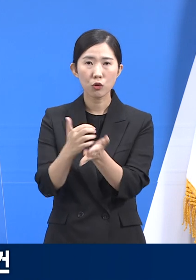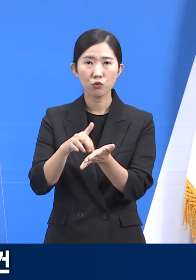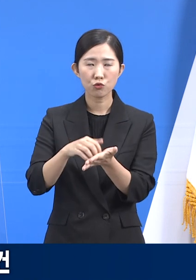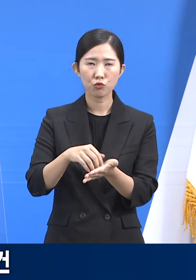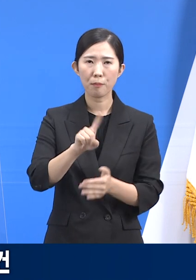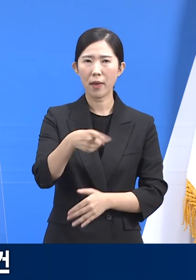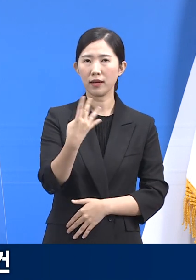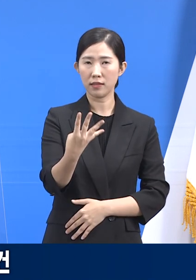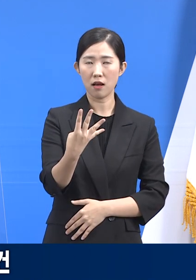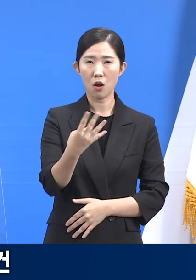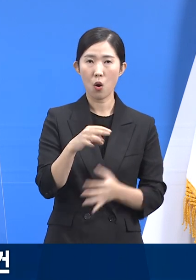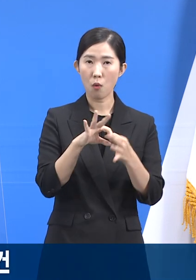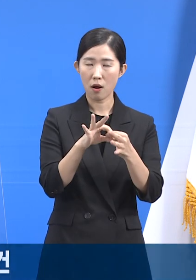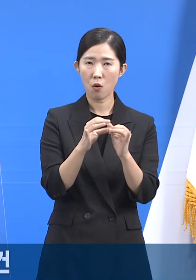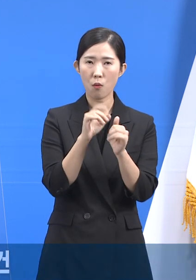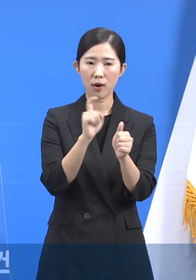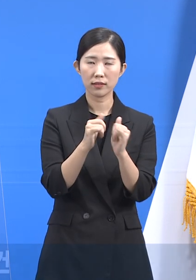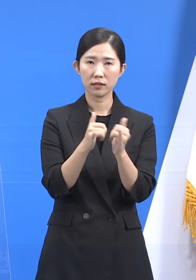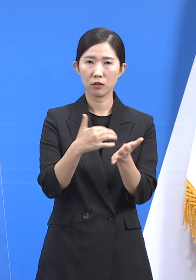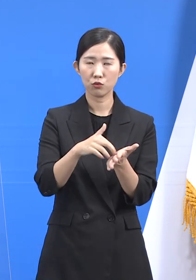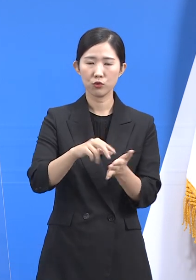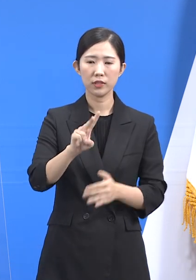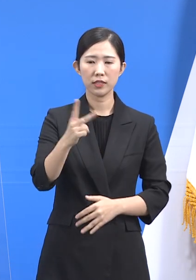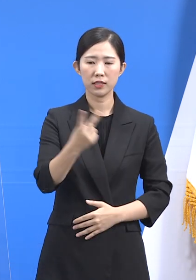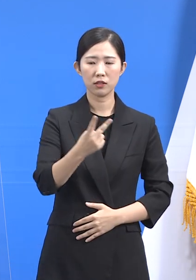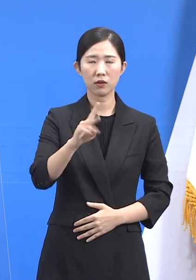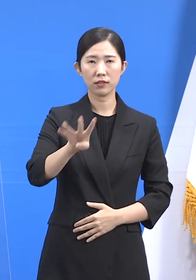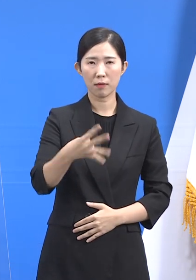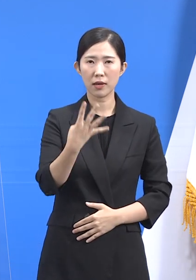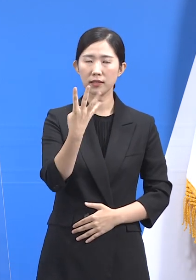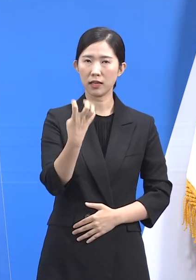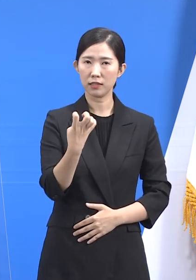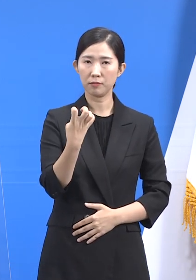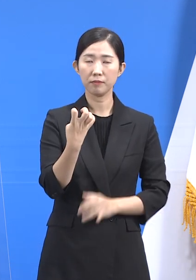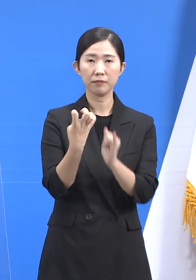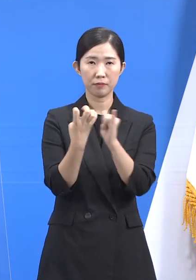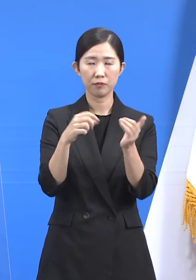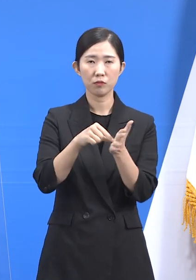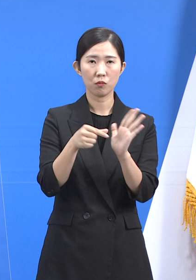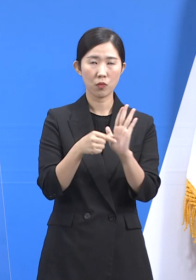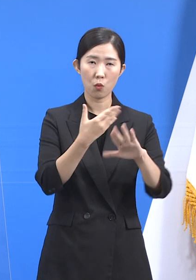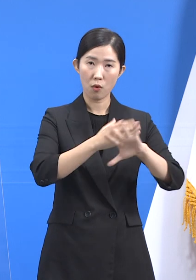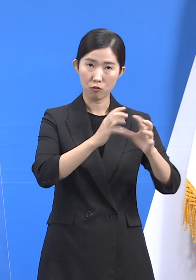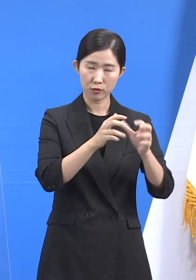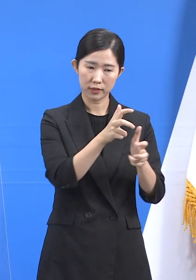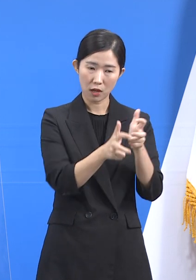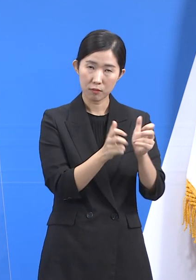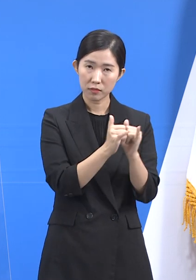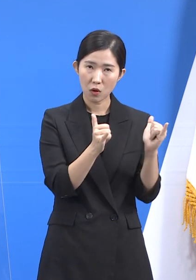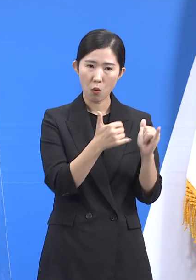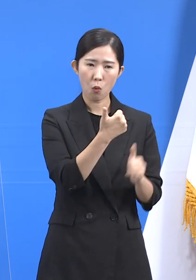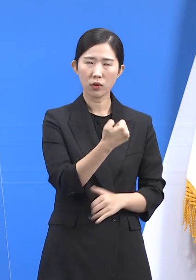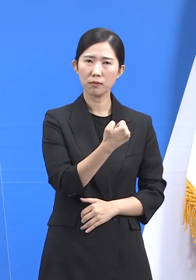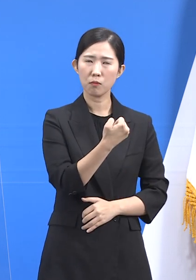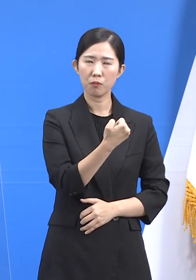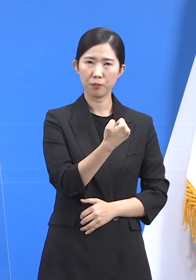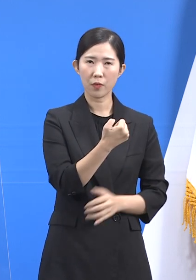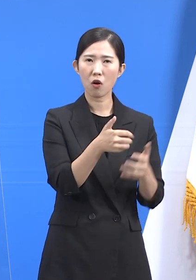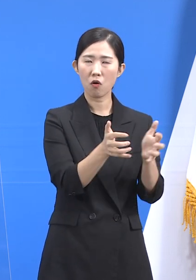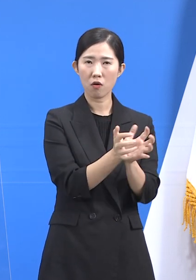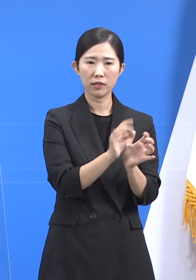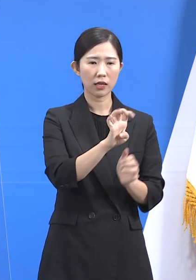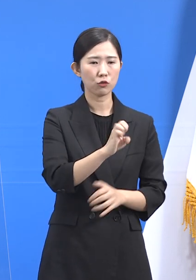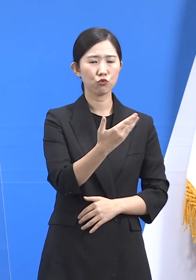관련 확진자는 2,446명입니다. 이 중 외국인 사업장 관련은 51건으로 전체 사례의 49%를